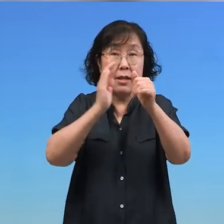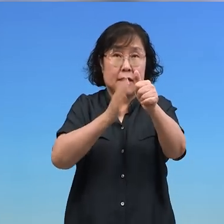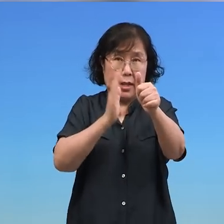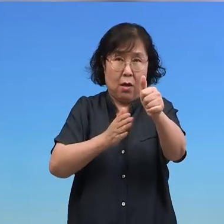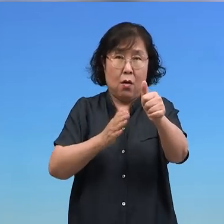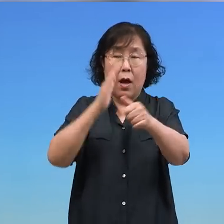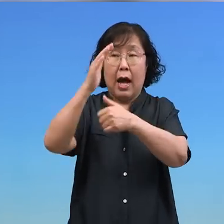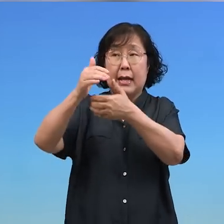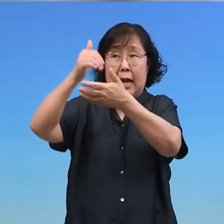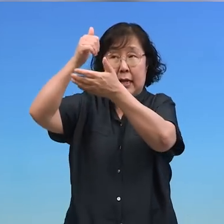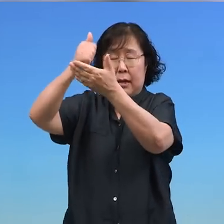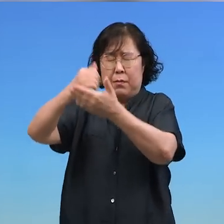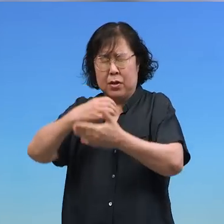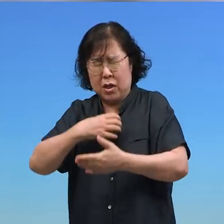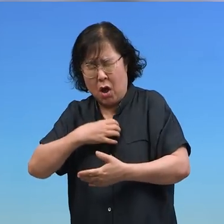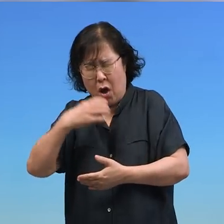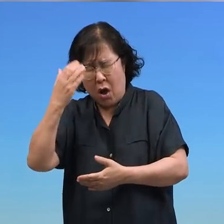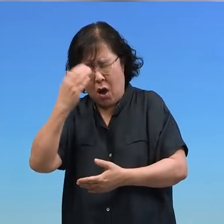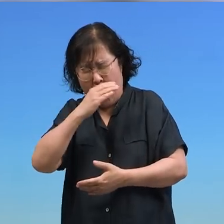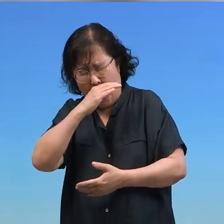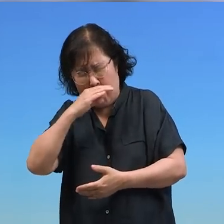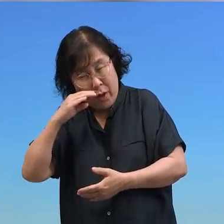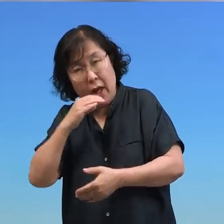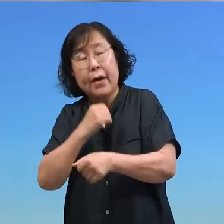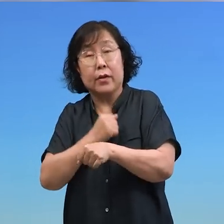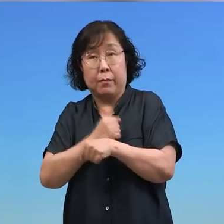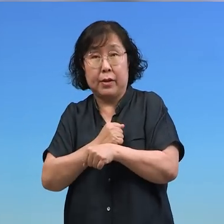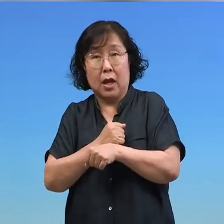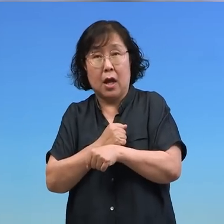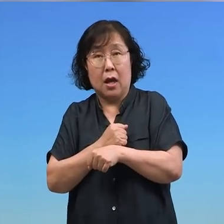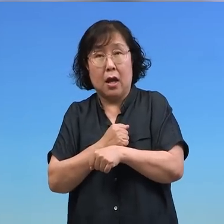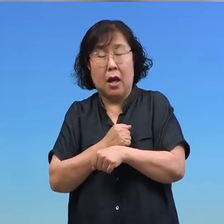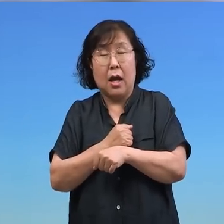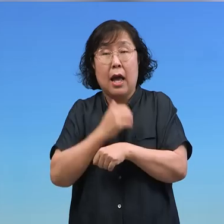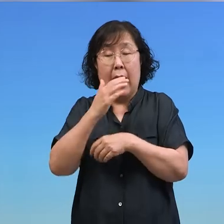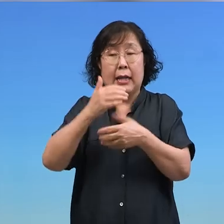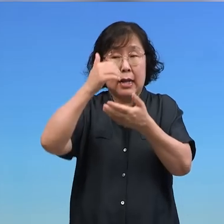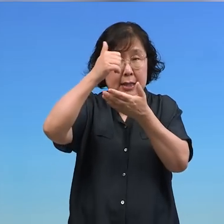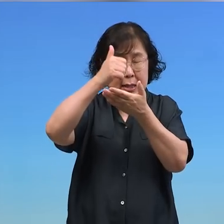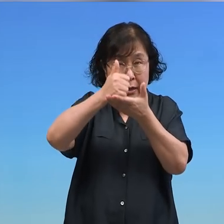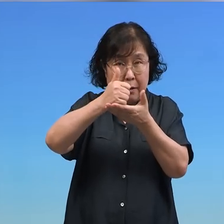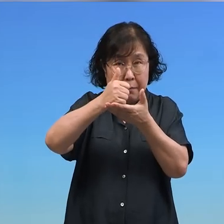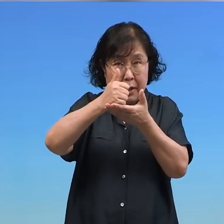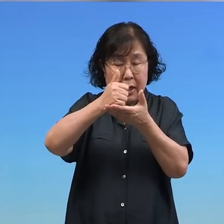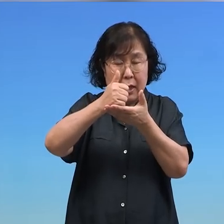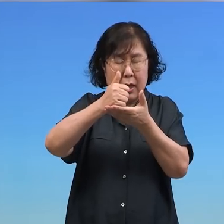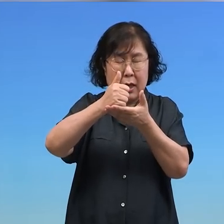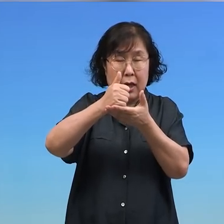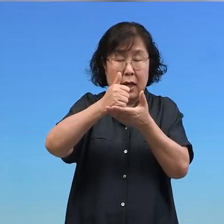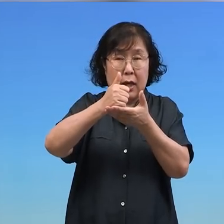경애하는 거예요 그분을 의식하는 거예요 그분이 가르쳐 주시는 대로 살아가려고 애쓰는 거예요 이